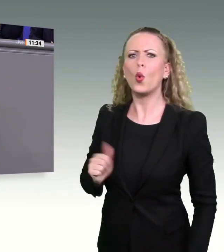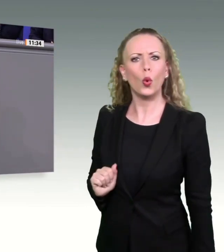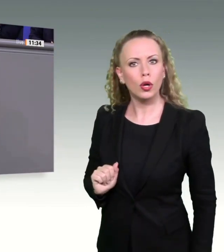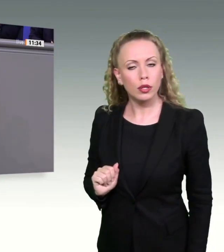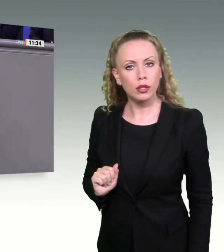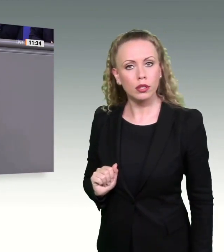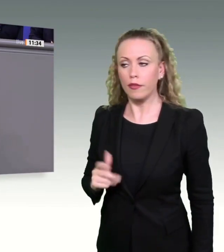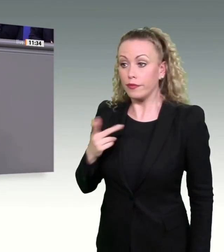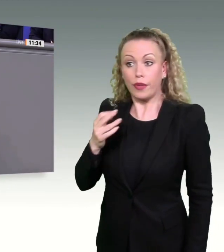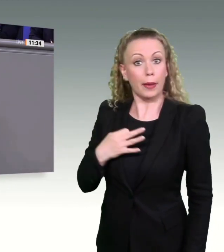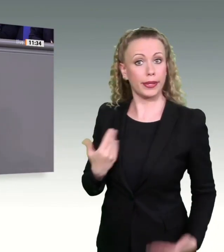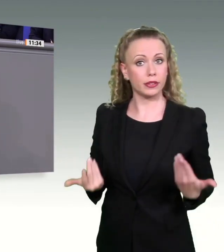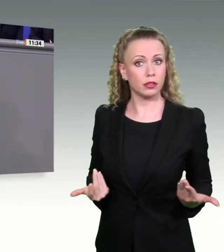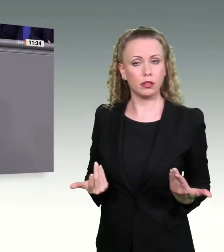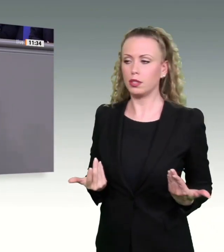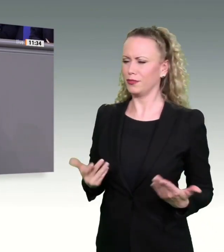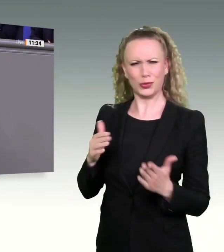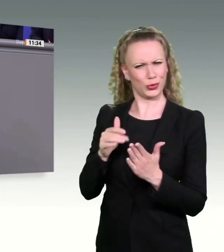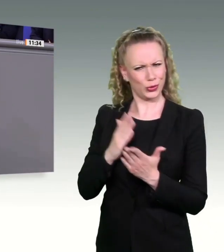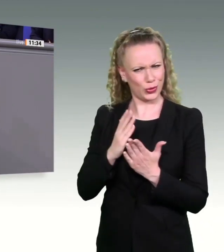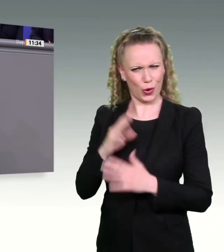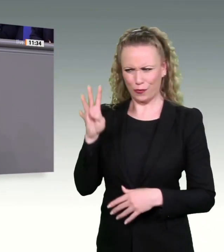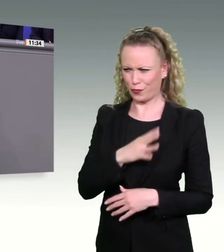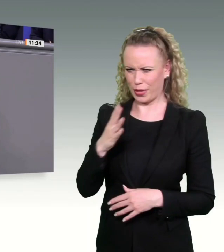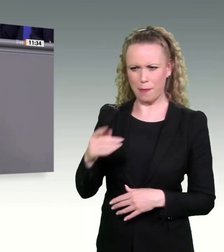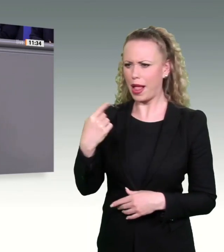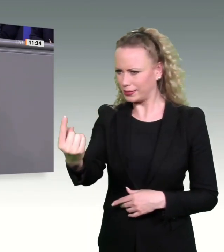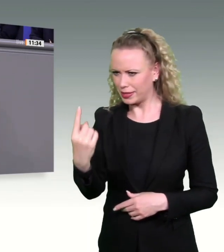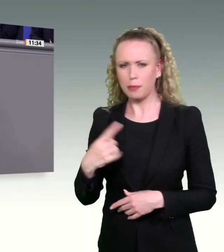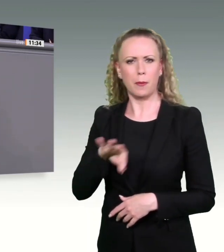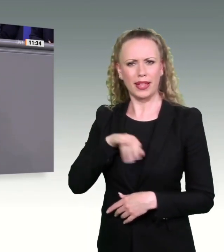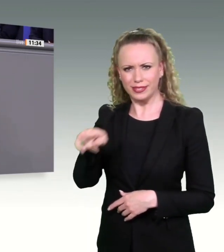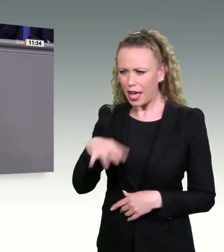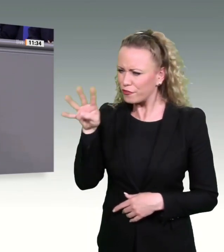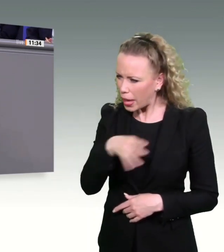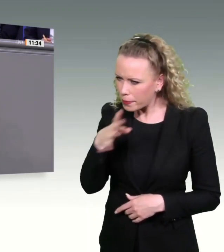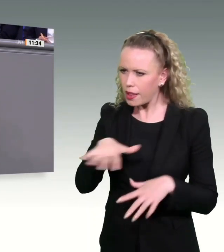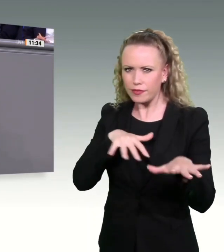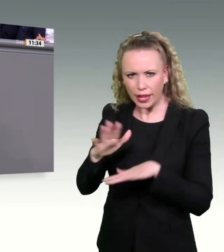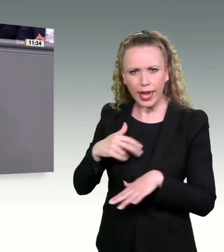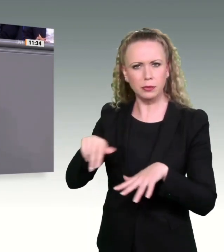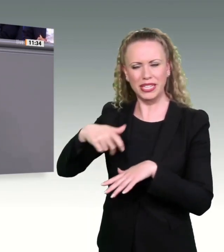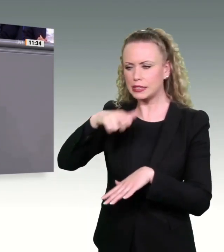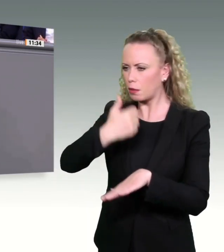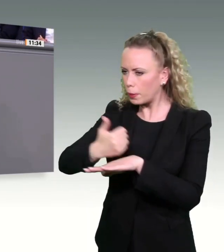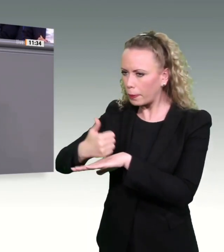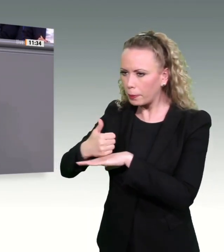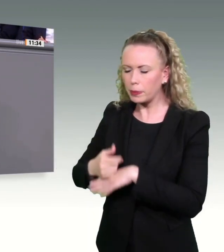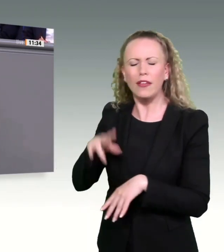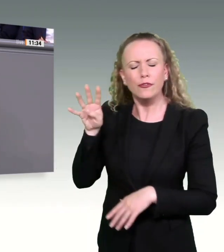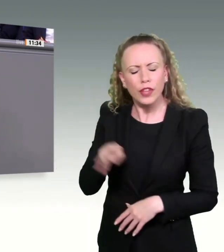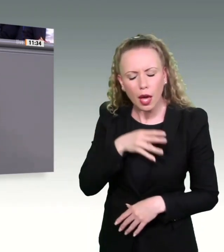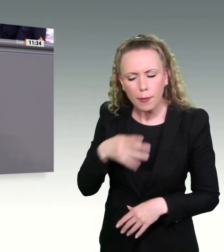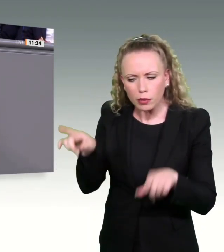viermal den Verkehrsminister gesetzt hat. Die Heldenreihe ist ja relativ lang. Viermal sind Sie für all das verantwortlich, was Sie in diesem